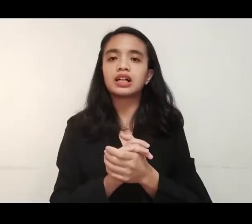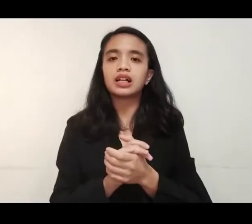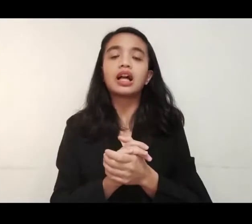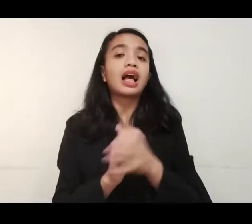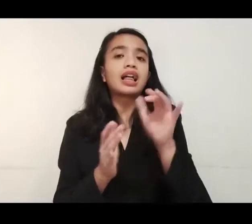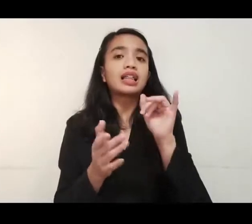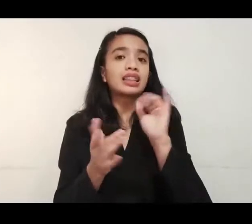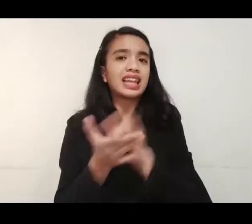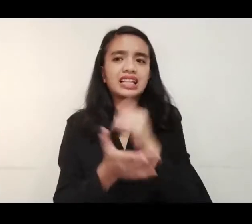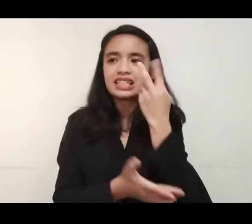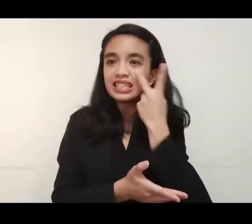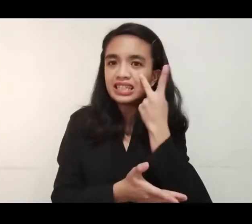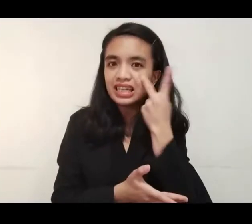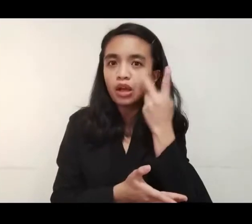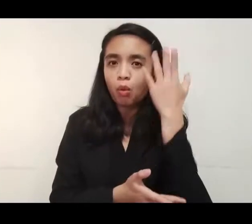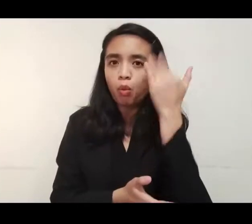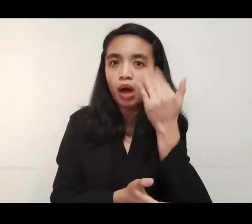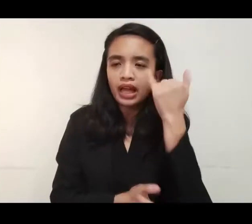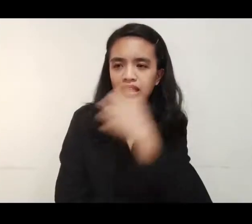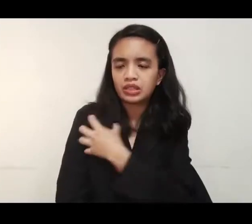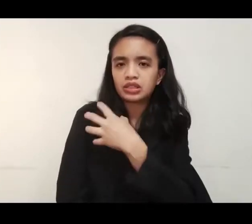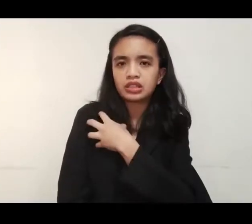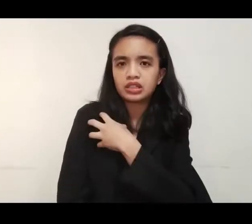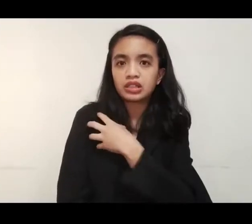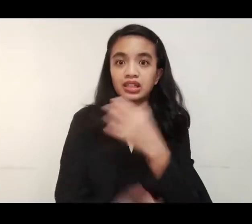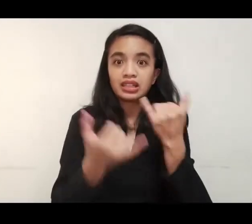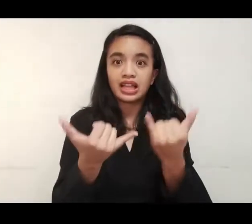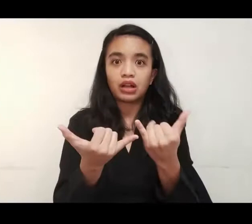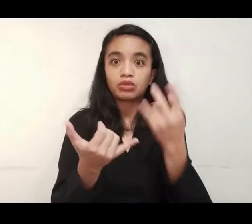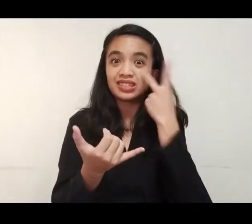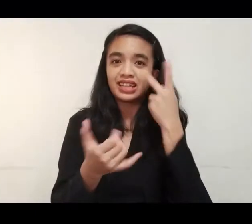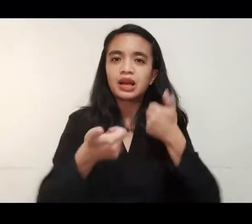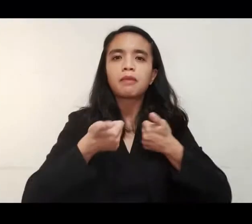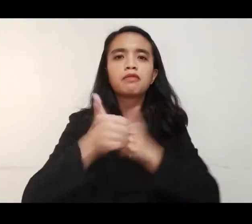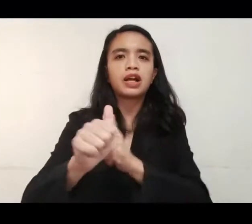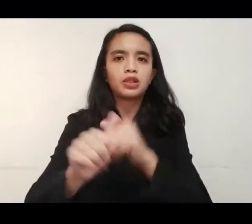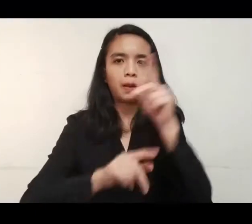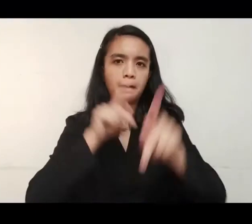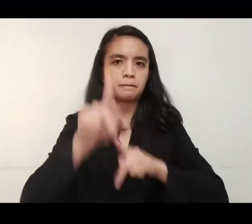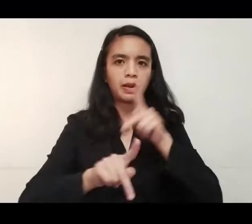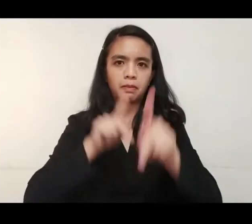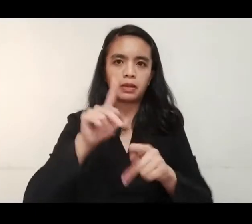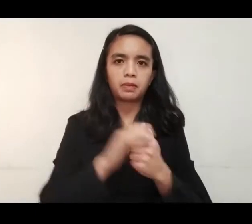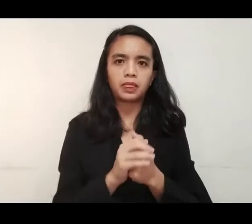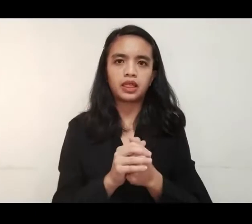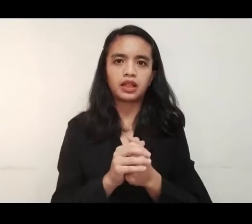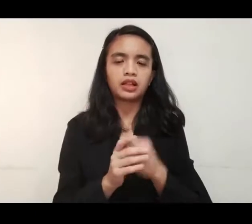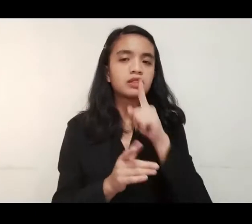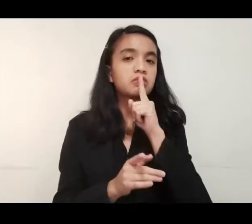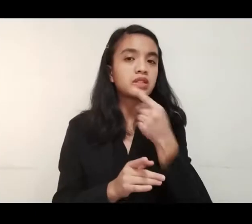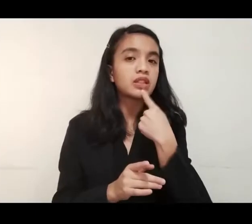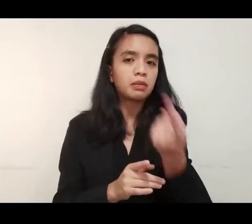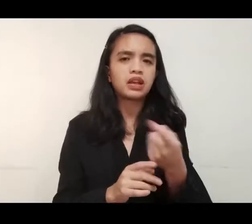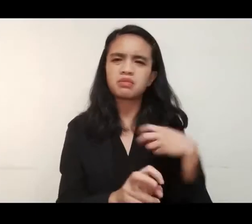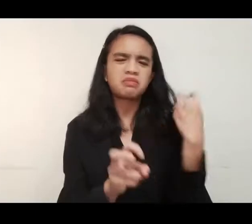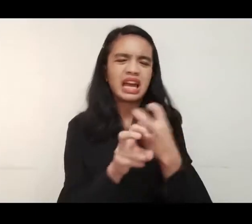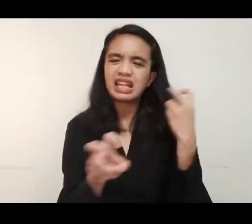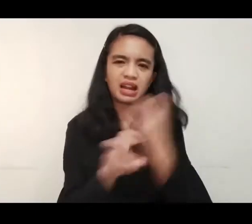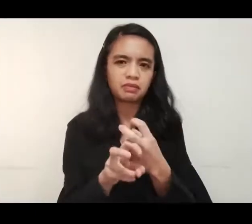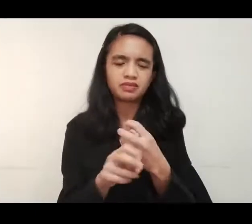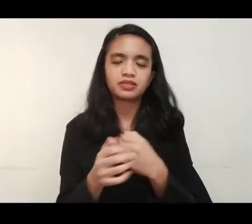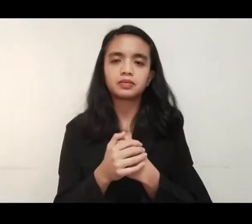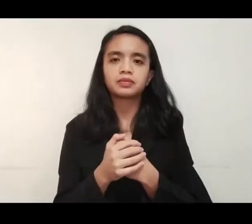Ito raw ang nakikitang dahilan ng PNP, kaya't biglang sumunod sa panuntuna ng mga residente. Mahirap na